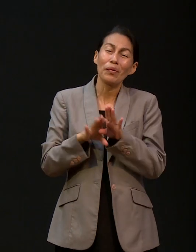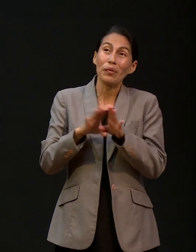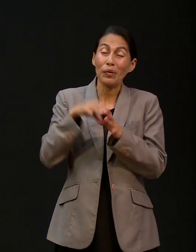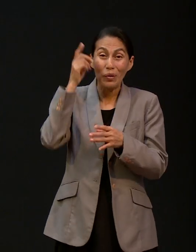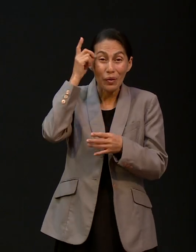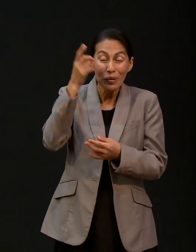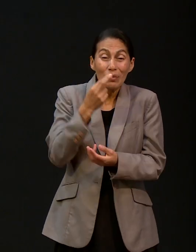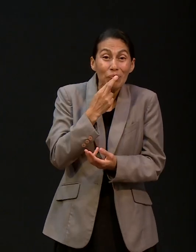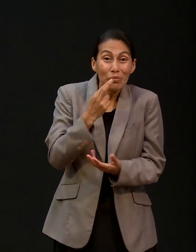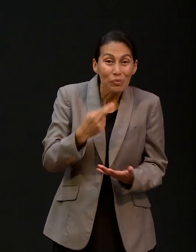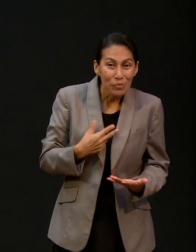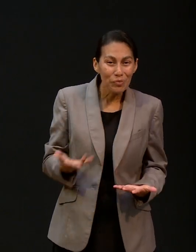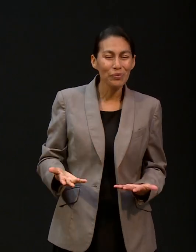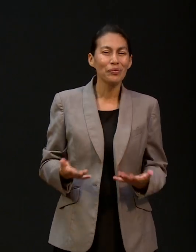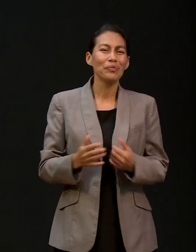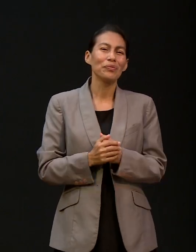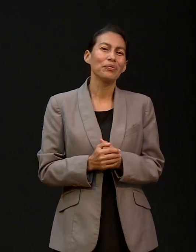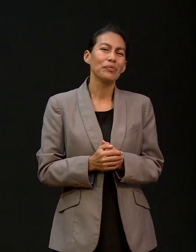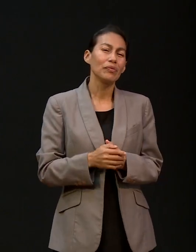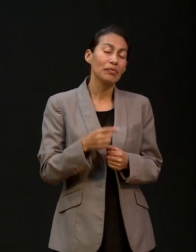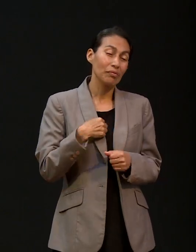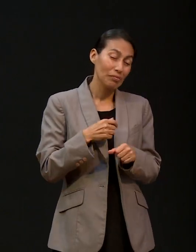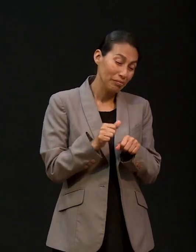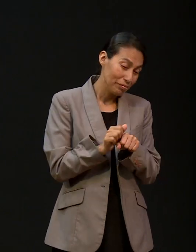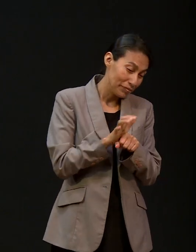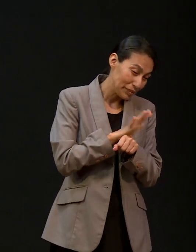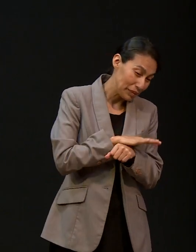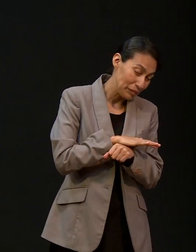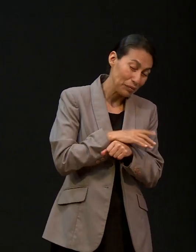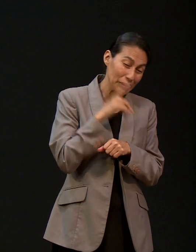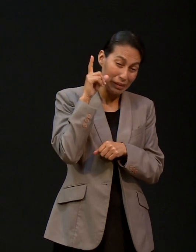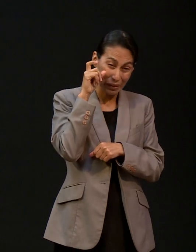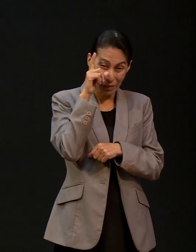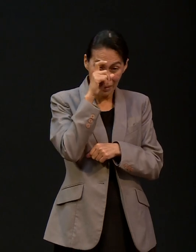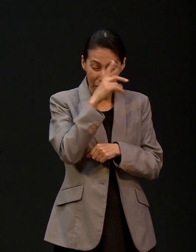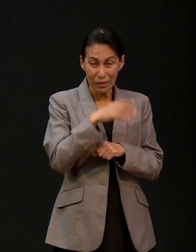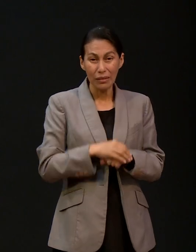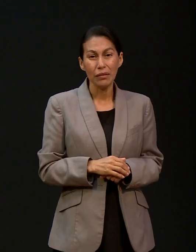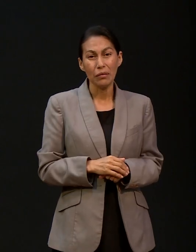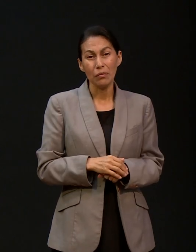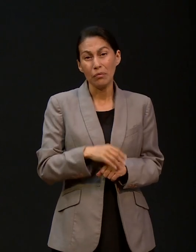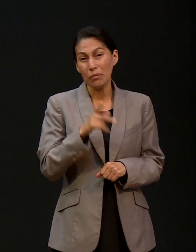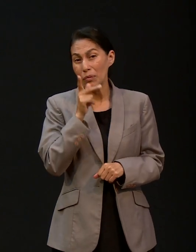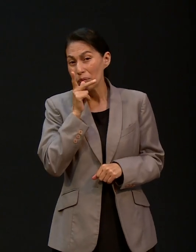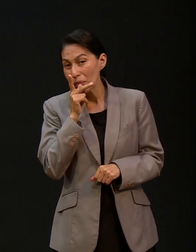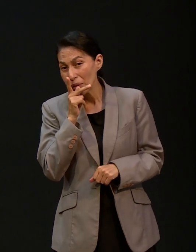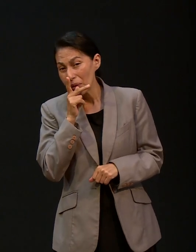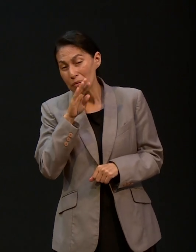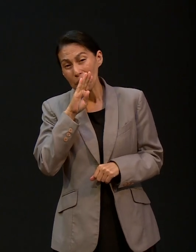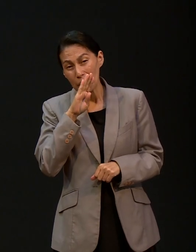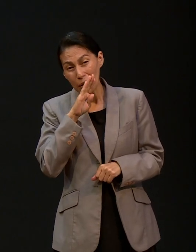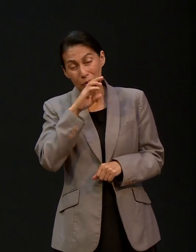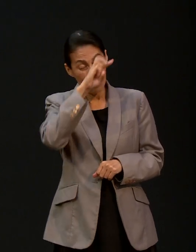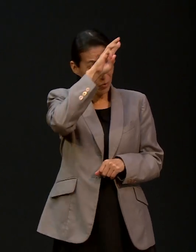circunstancias, ¿no? Con lo de la pandemia, para mí fue algo muy difícil. Mis papás en Monterrey,